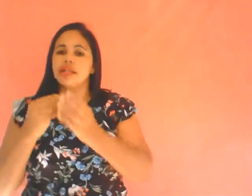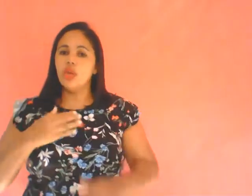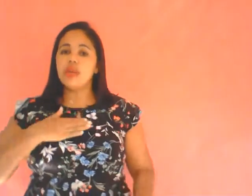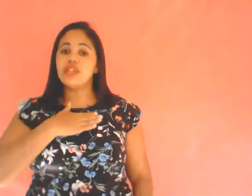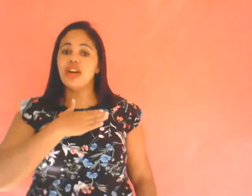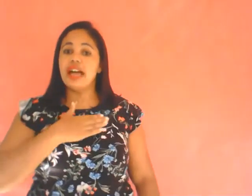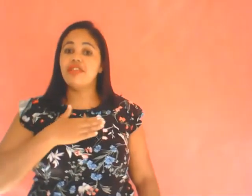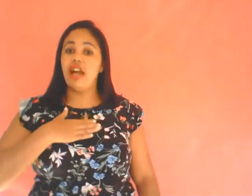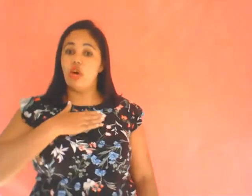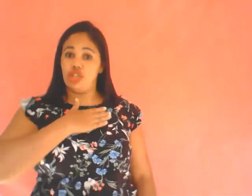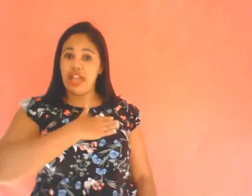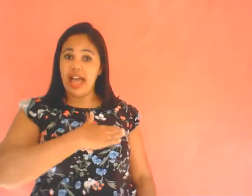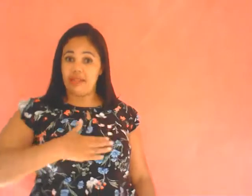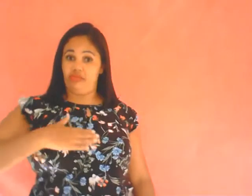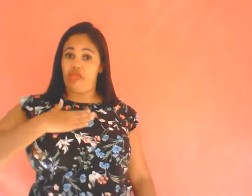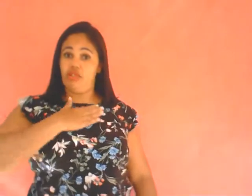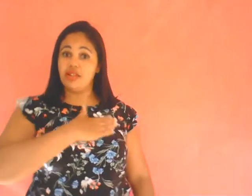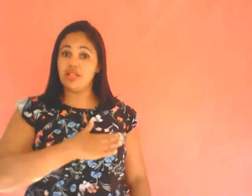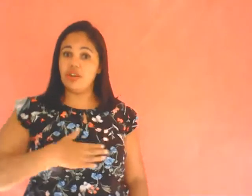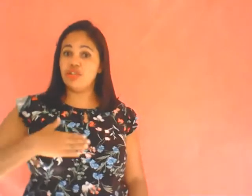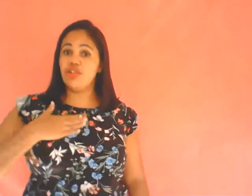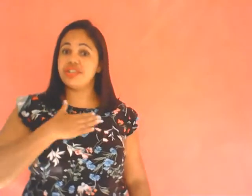quando a gente falar que vai gostar, a gente faz o sinal de gostar